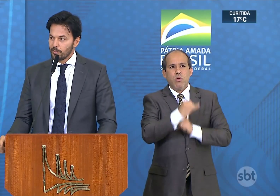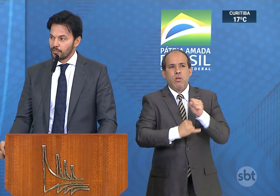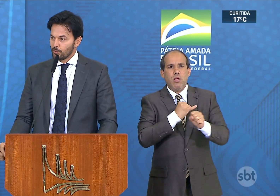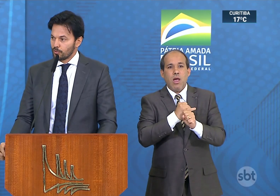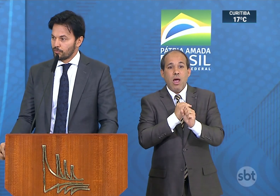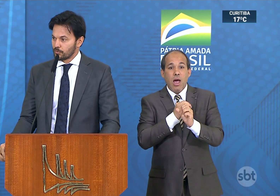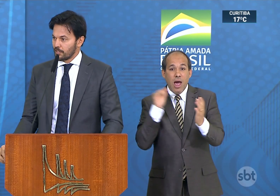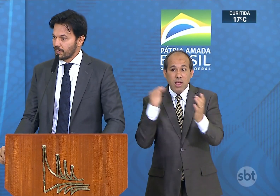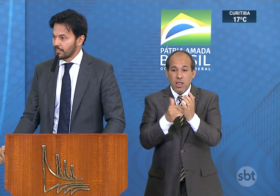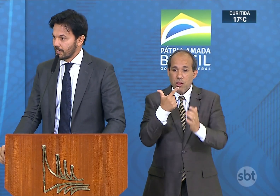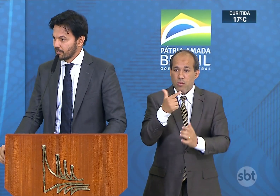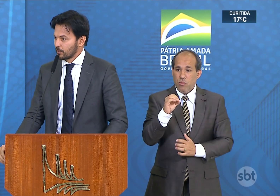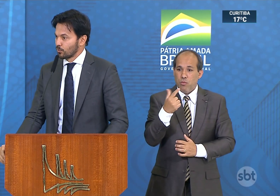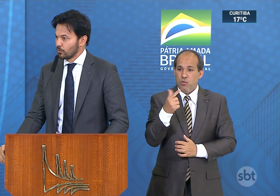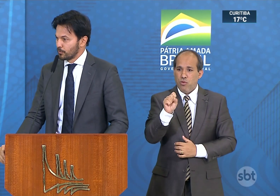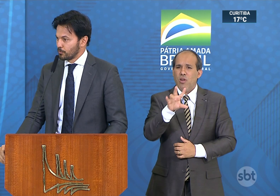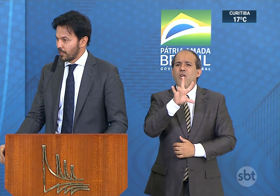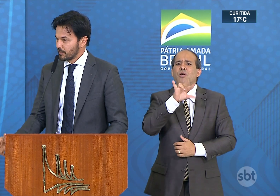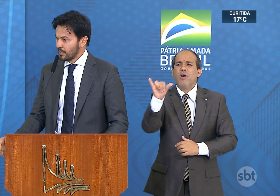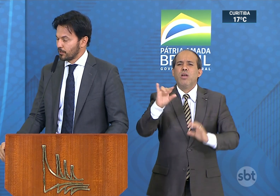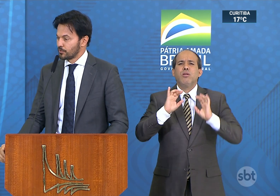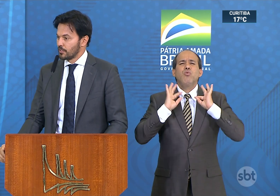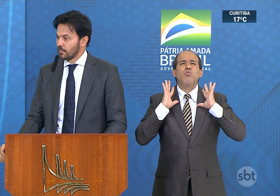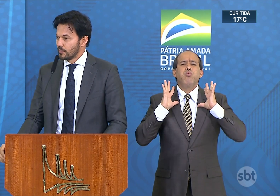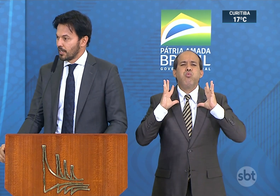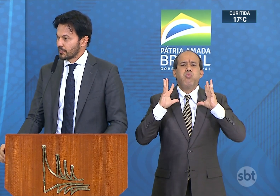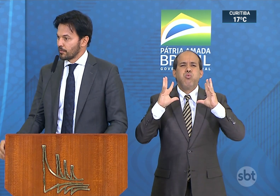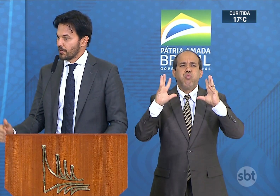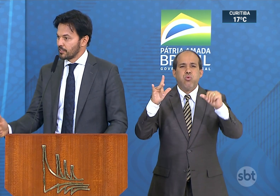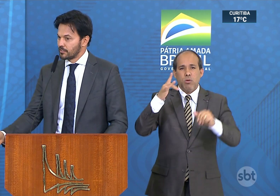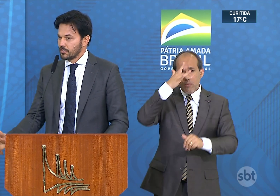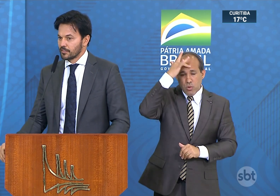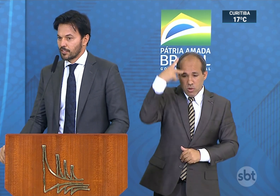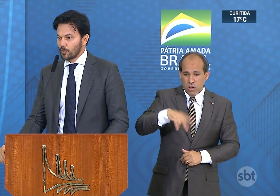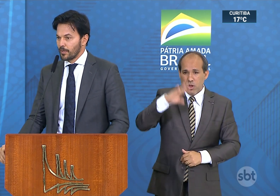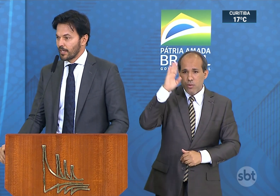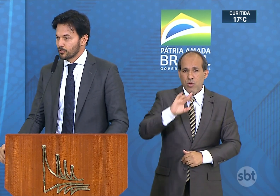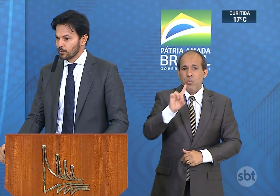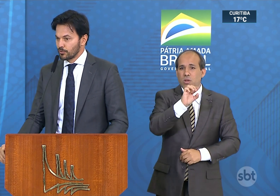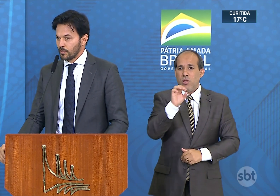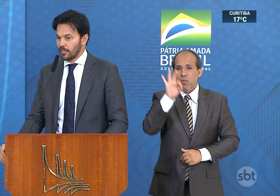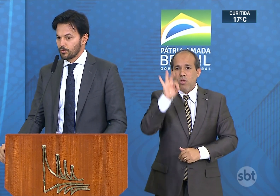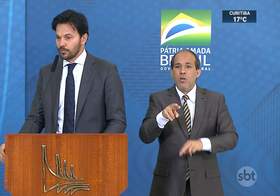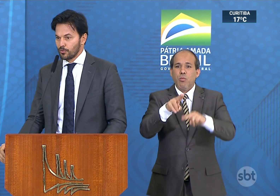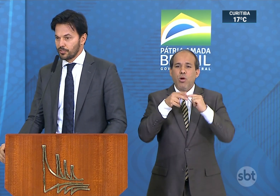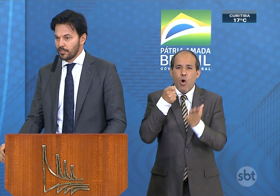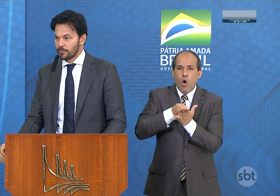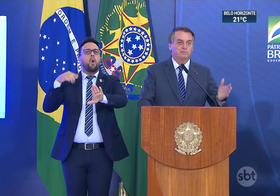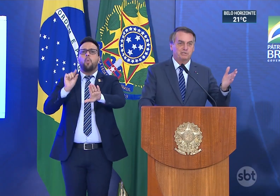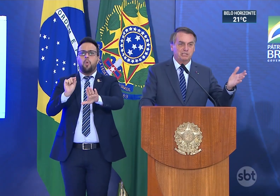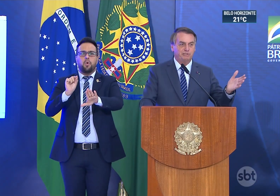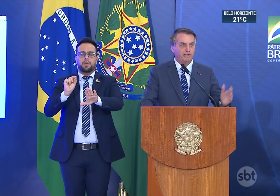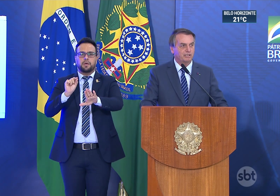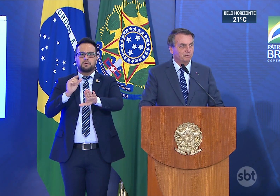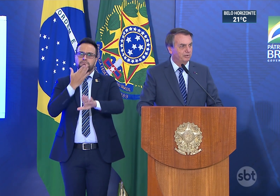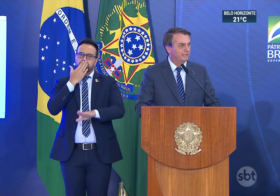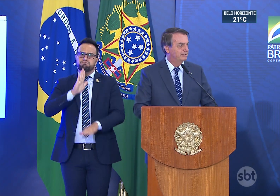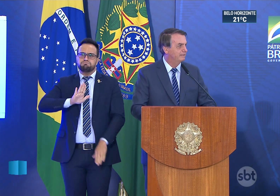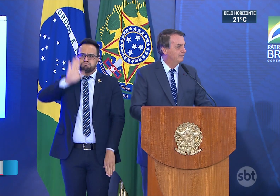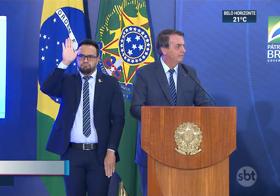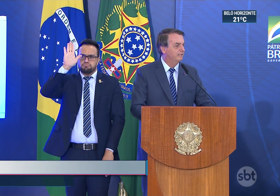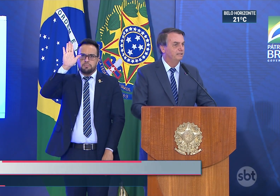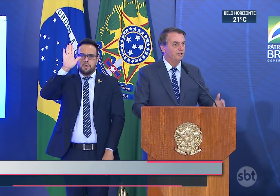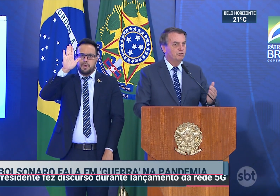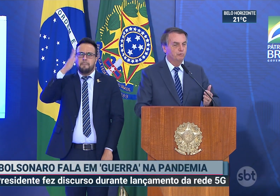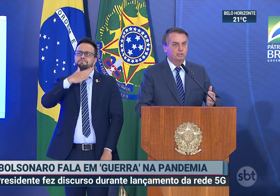Até 2028 vamos levar a internet a todos os brasileiros através das obrigações do leilão de 5G. Bolsonaro fez um